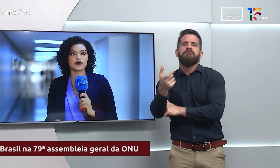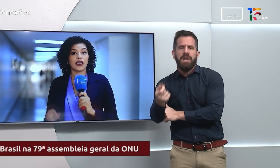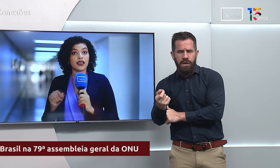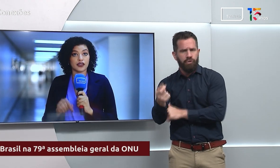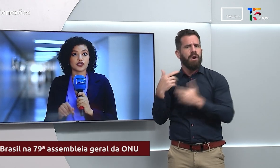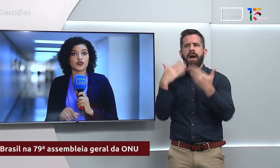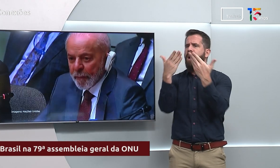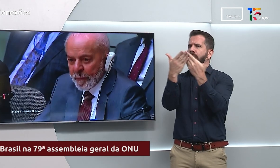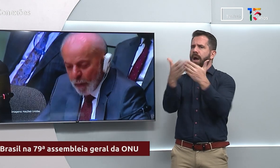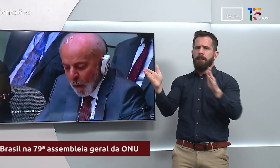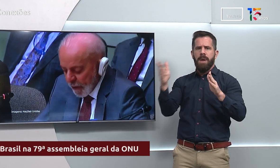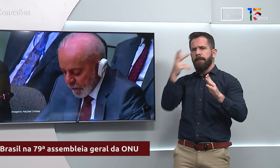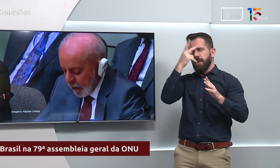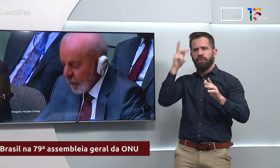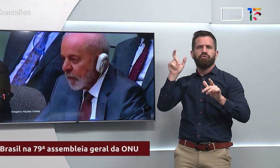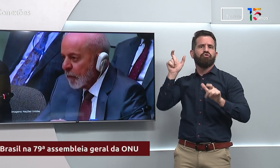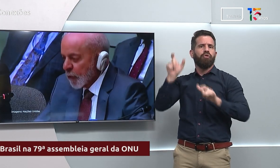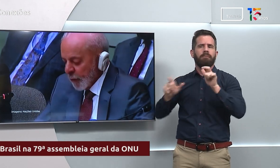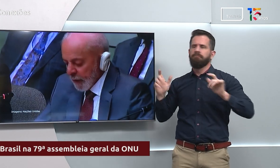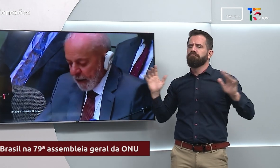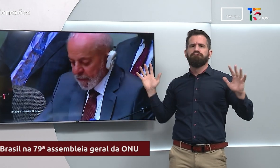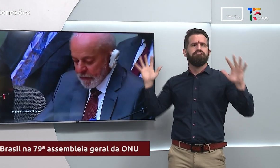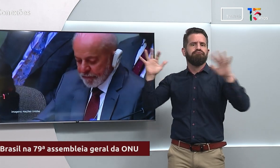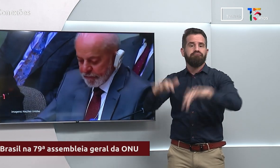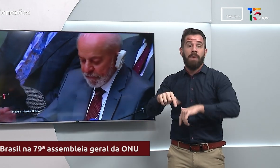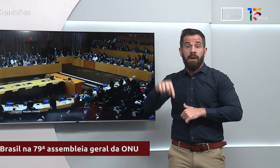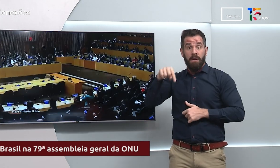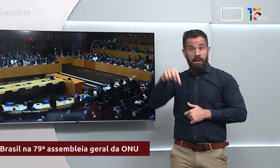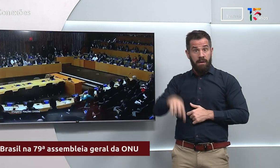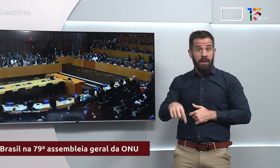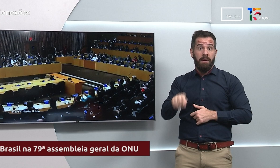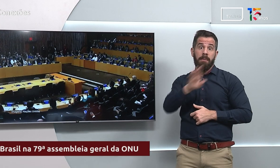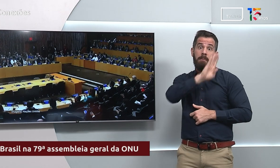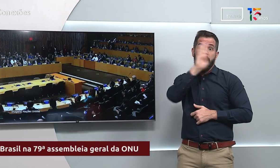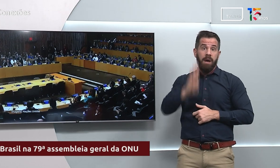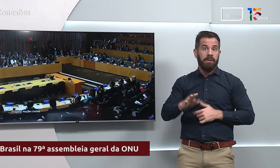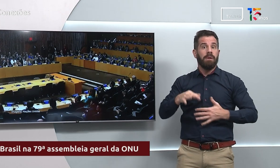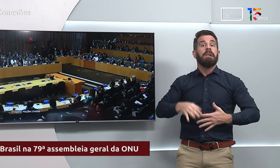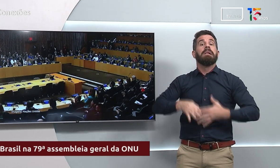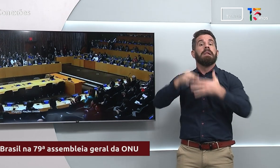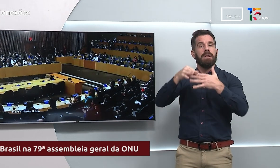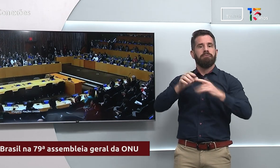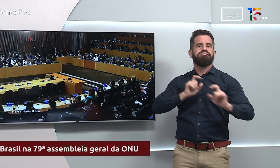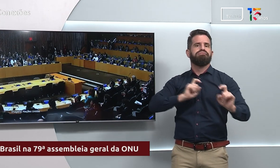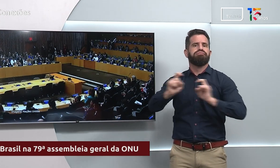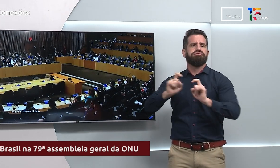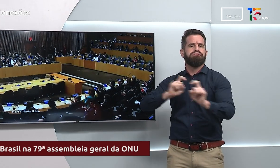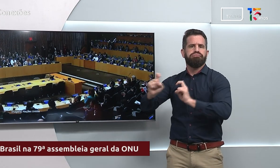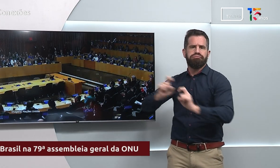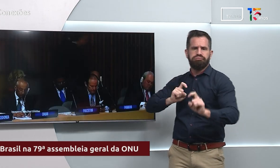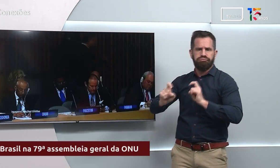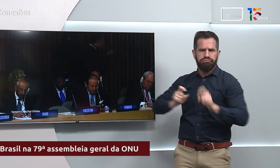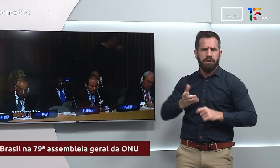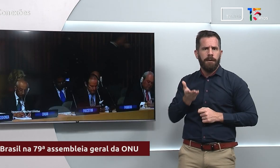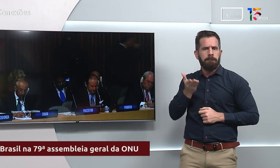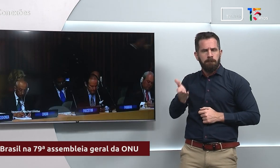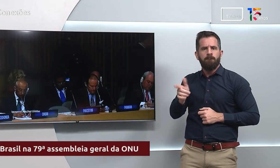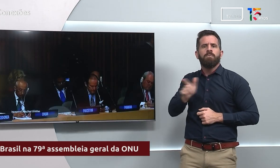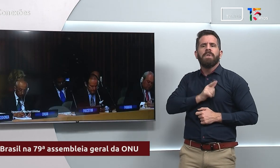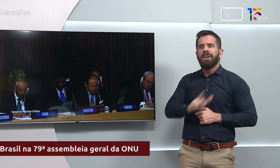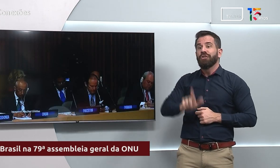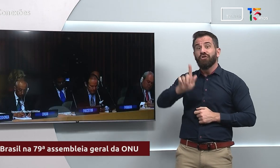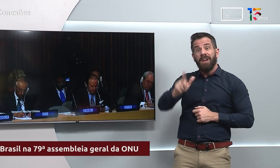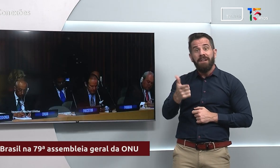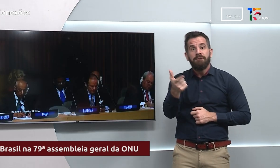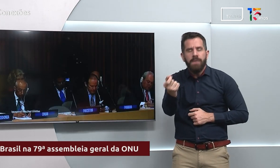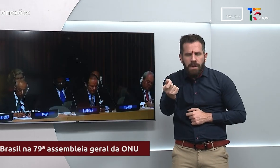Unidas. Neste ano, o Brasil presidiu o encontro que teve como foco debates sobre uma reforma que torne o G20 um